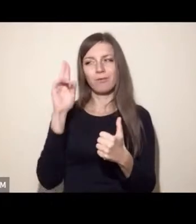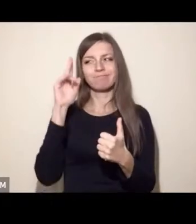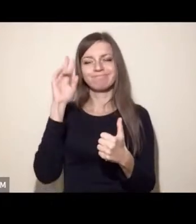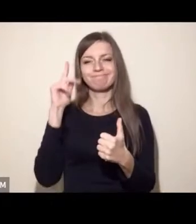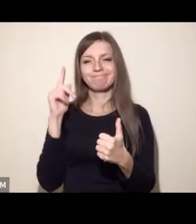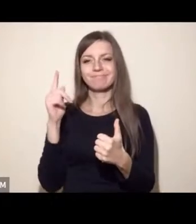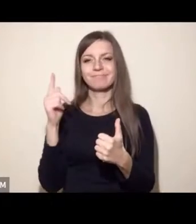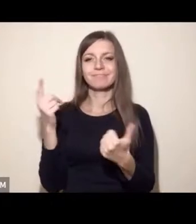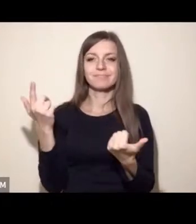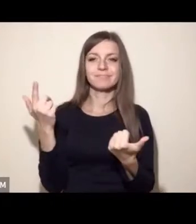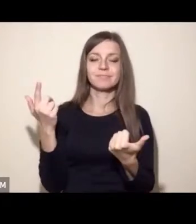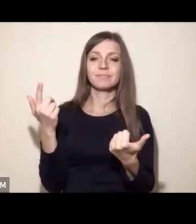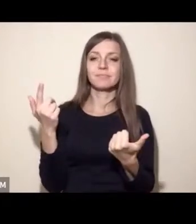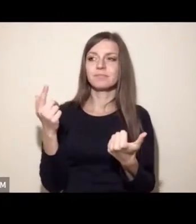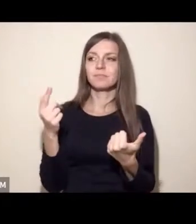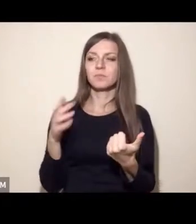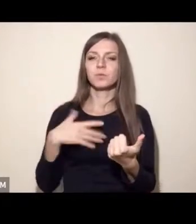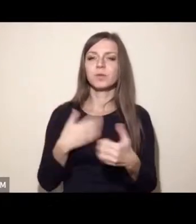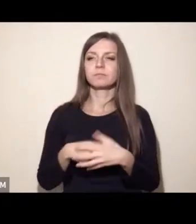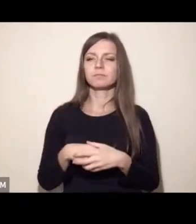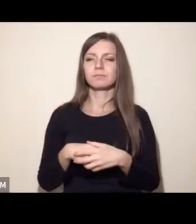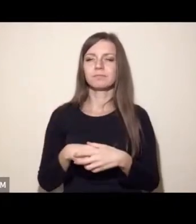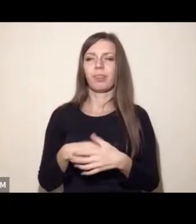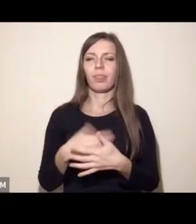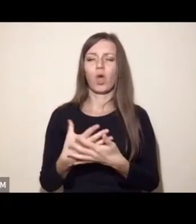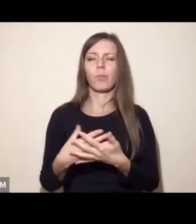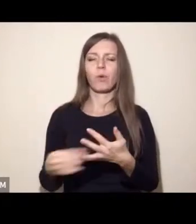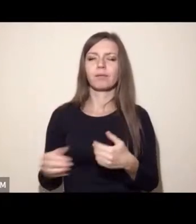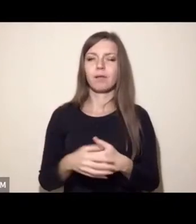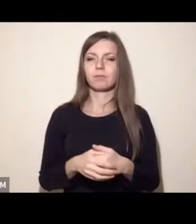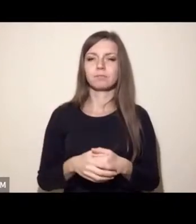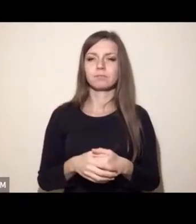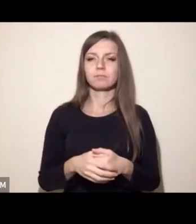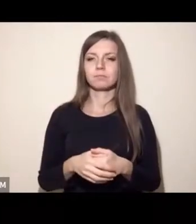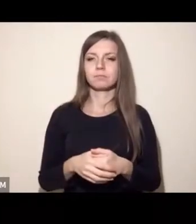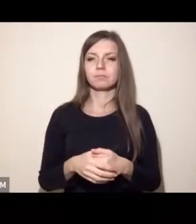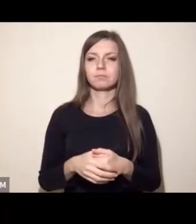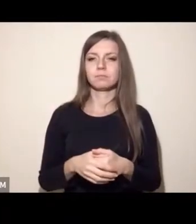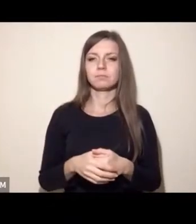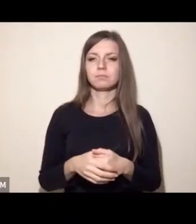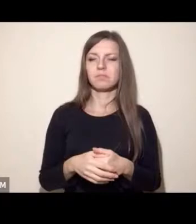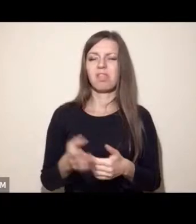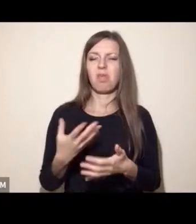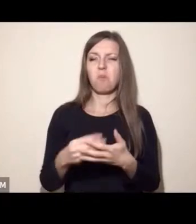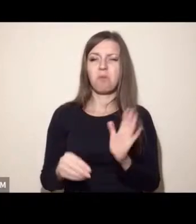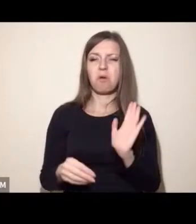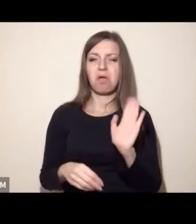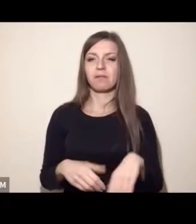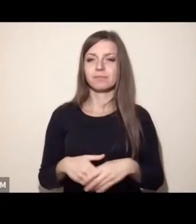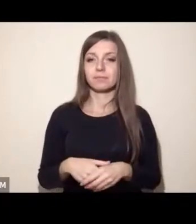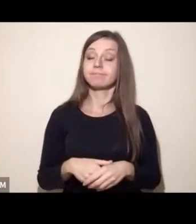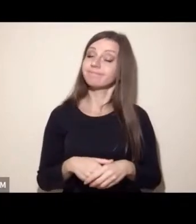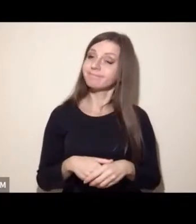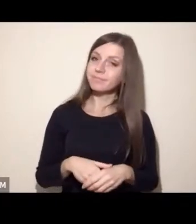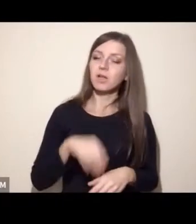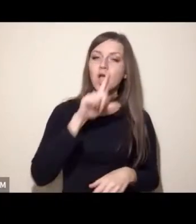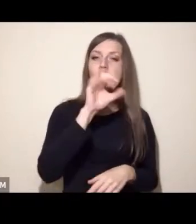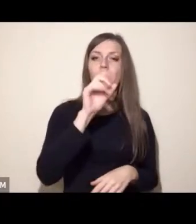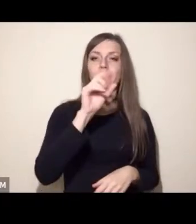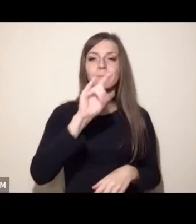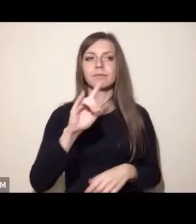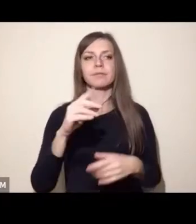to, że po prostu nie opłaca się adresować tego problemu. Lobby hodowców, producentów,